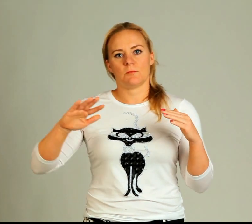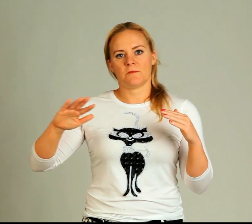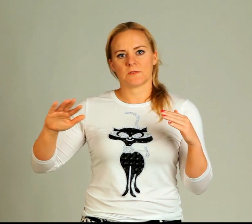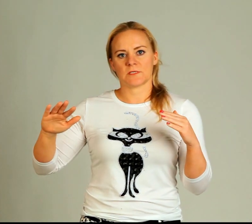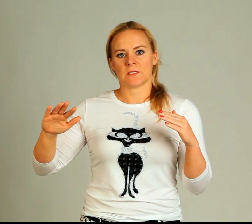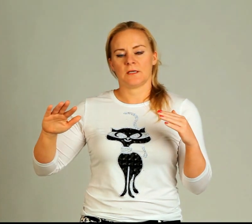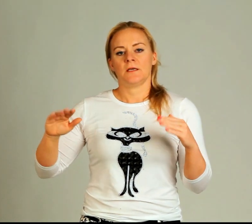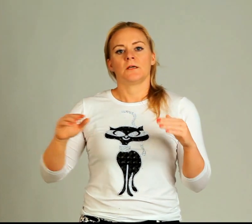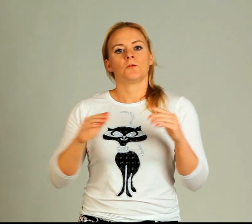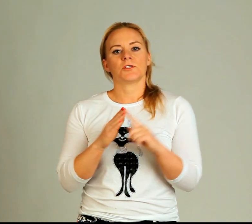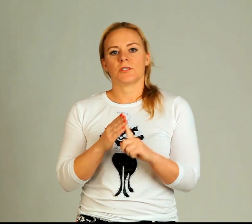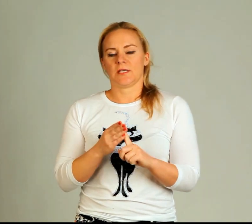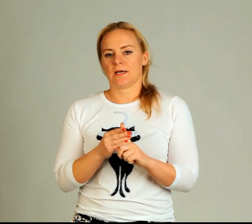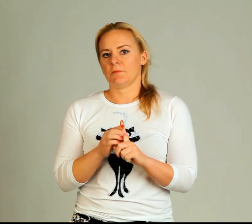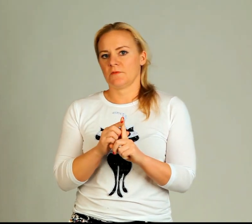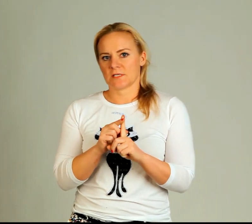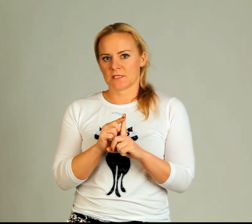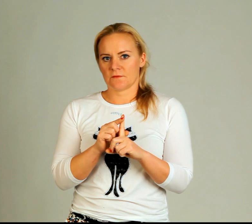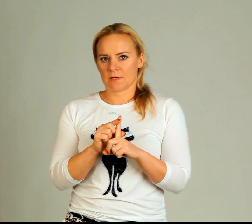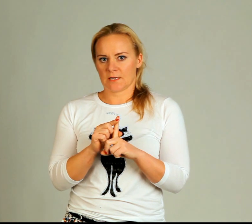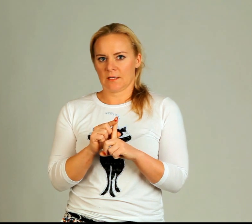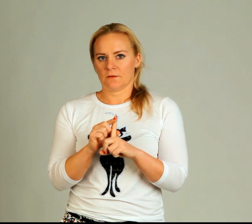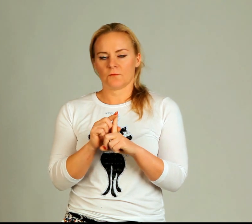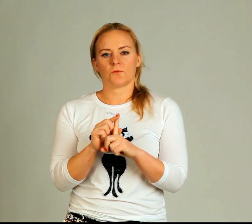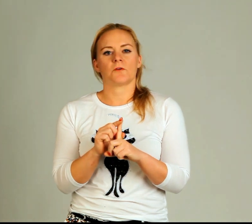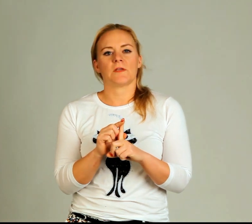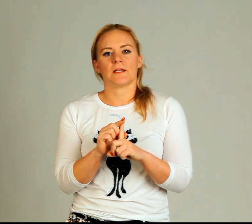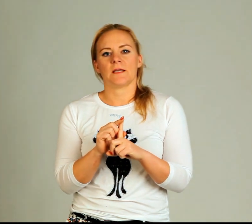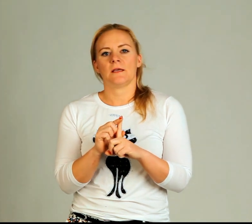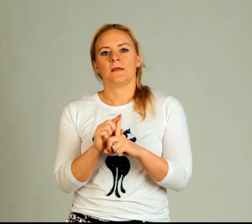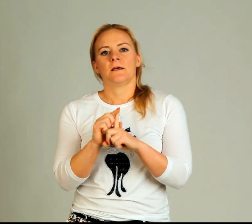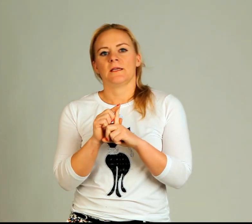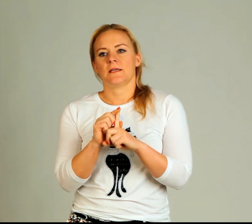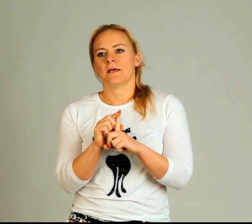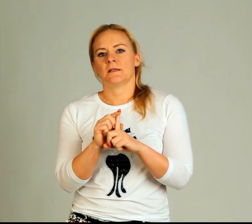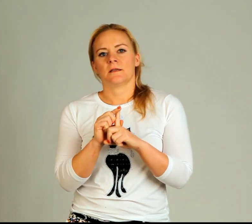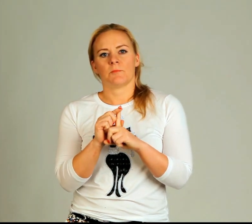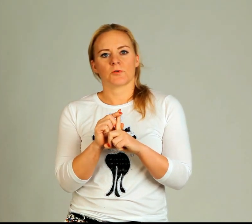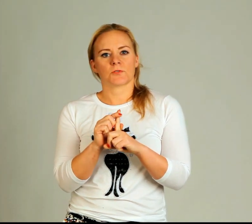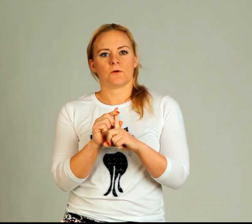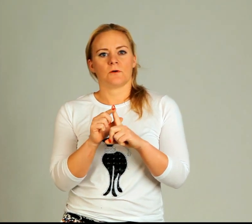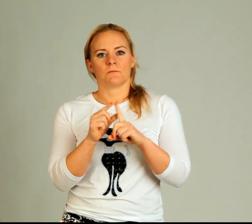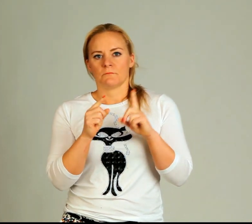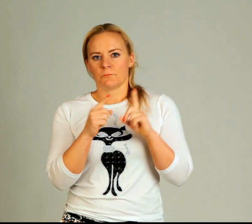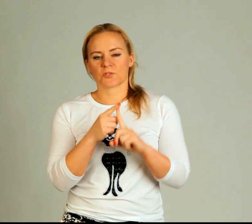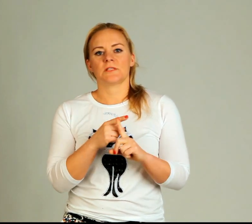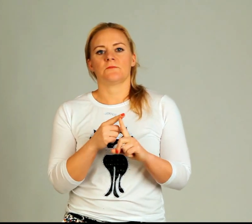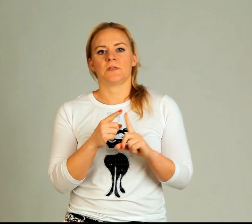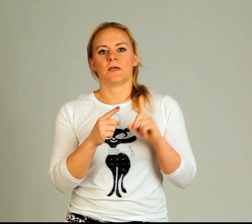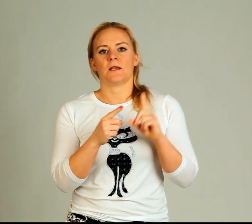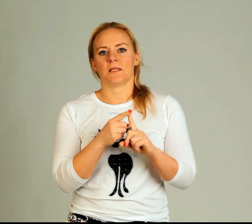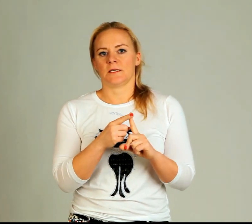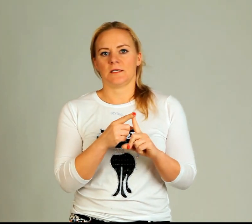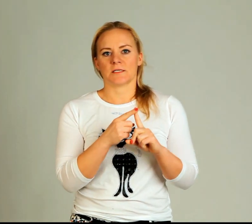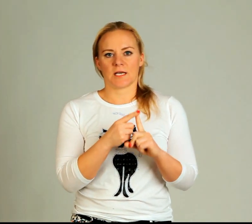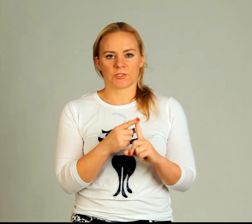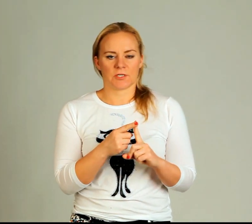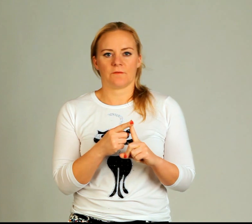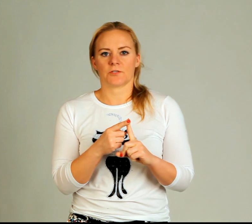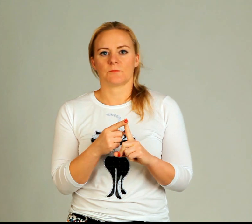obavy zmizí. Důležitý je, aby vy jste si vybrali v tuto chvíli jeden naprosto pozitivně laděný zážitek ve vašem